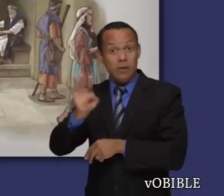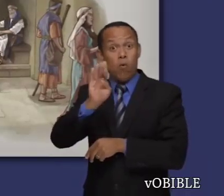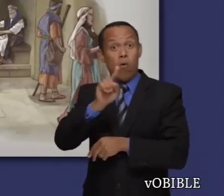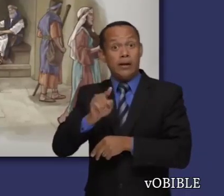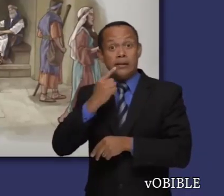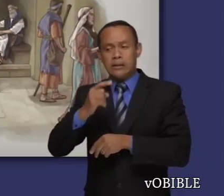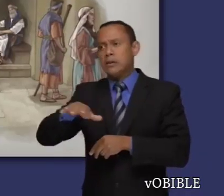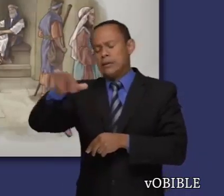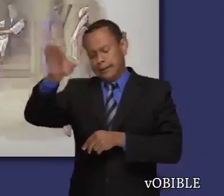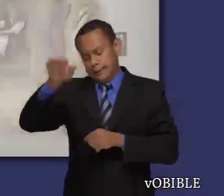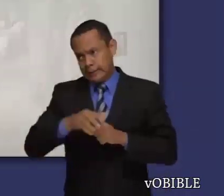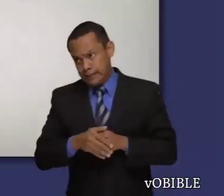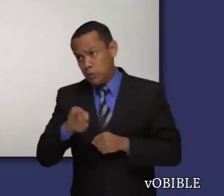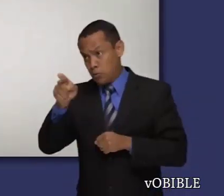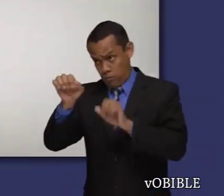fulano.